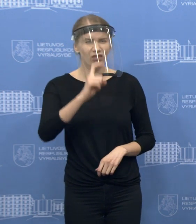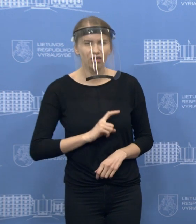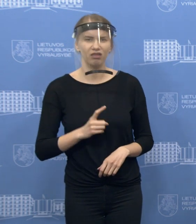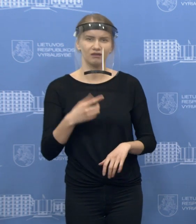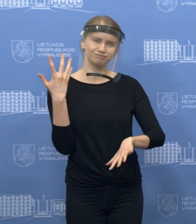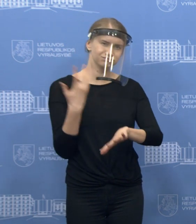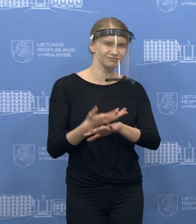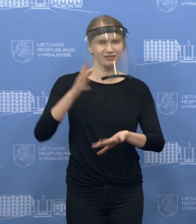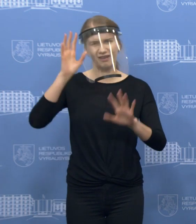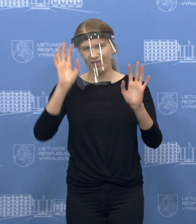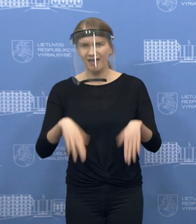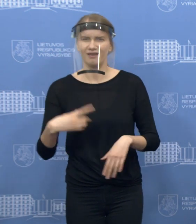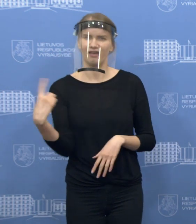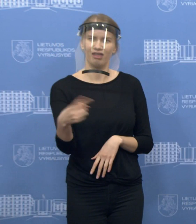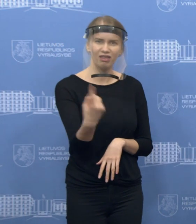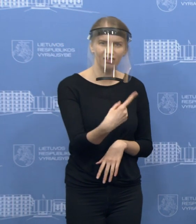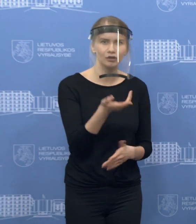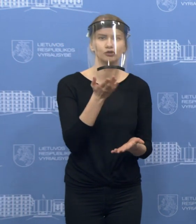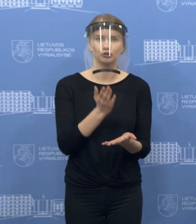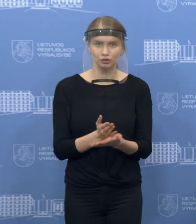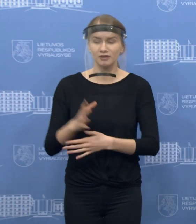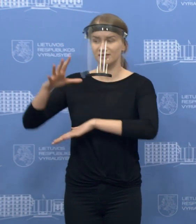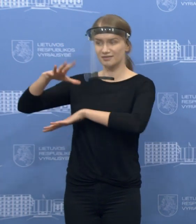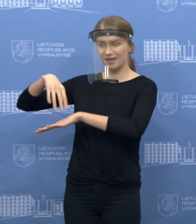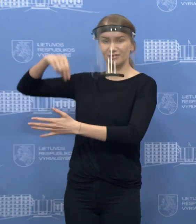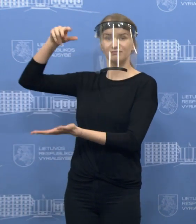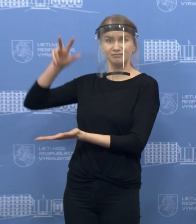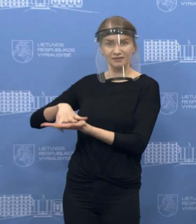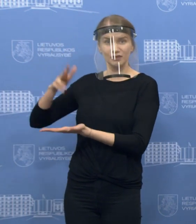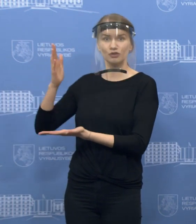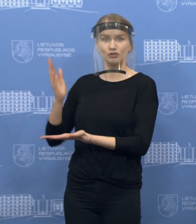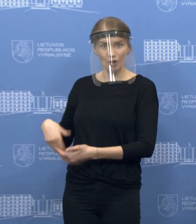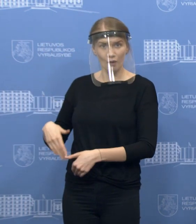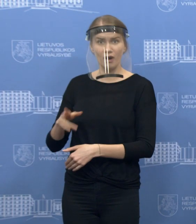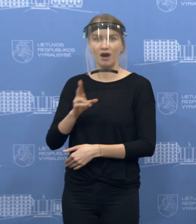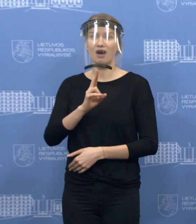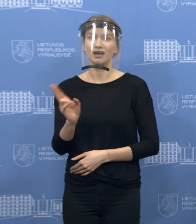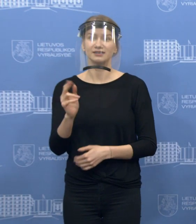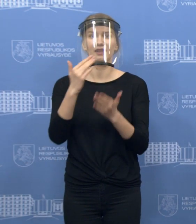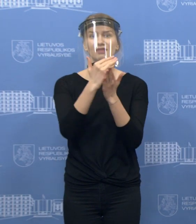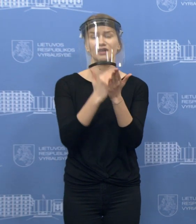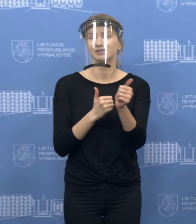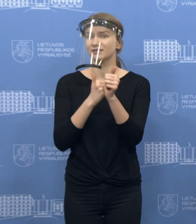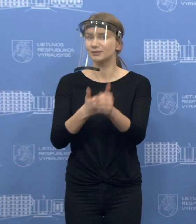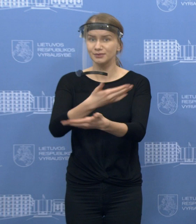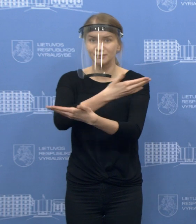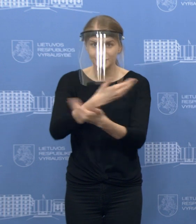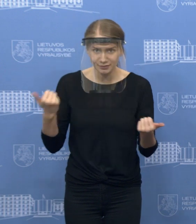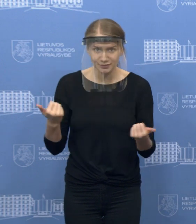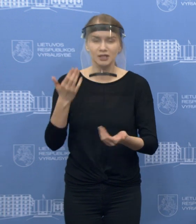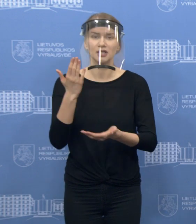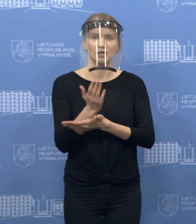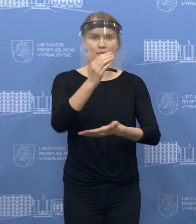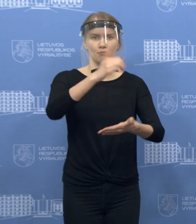numatytos. Aš noriu pabrėžti, Seimas piritarė, kad prezidentas pasirašė dėl didesnių administracinių